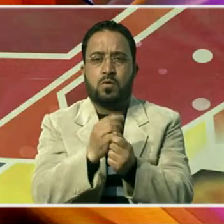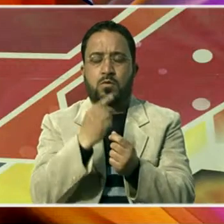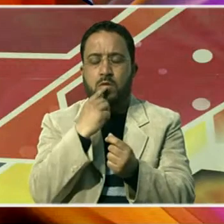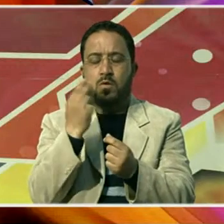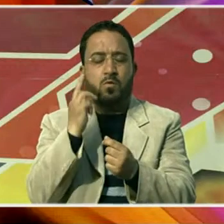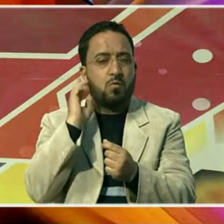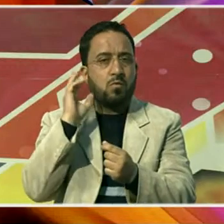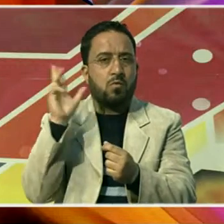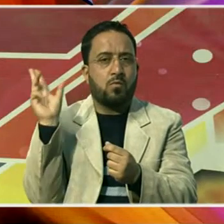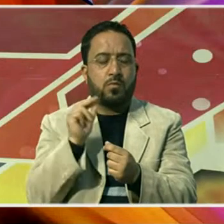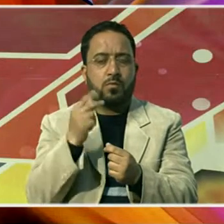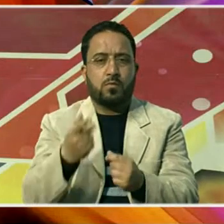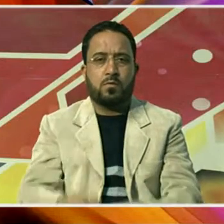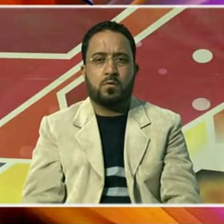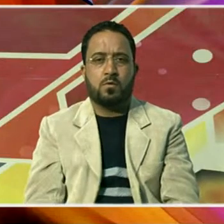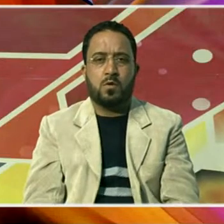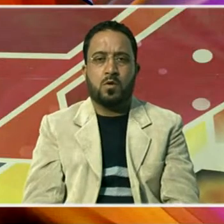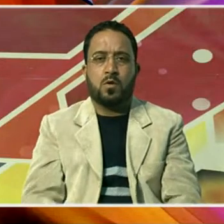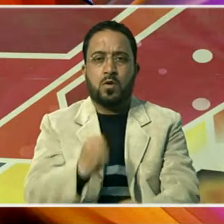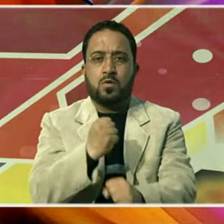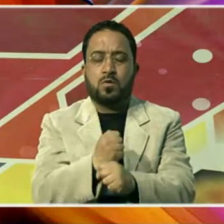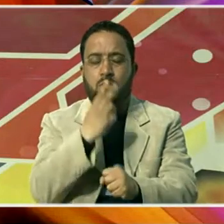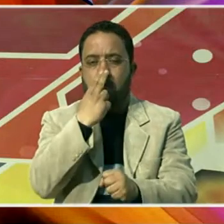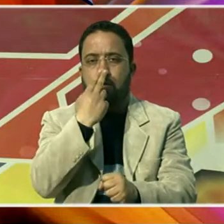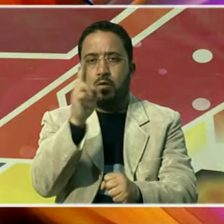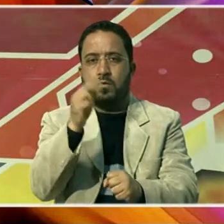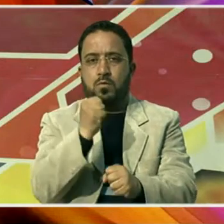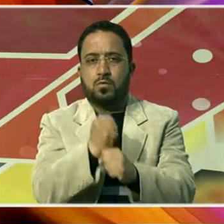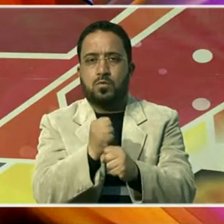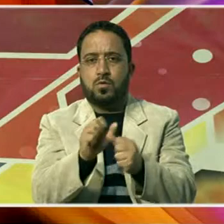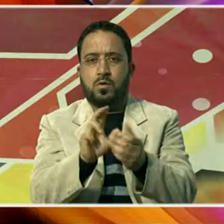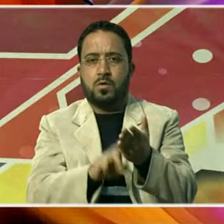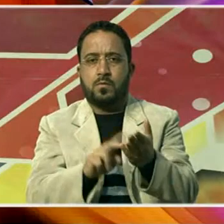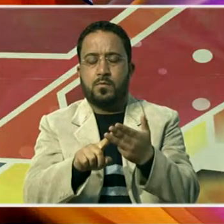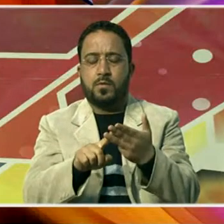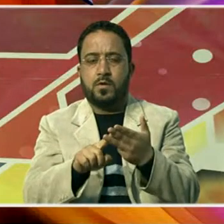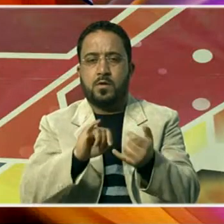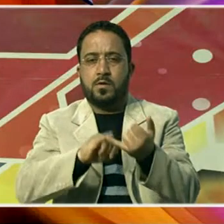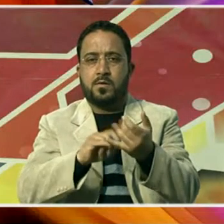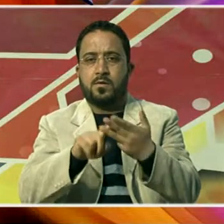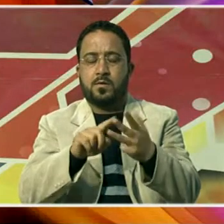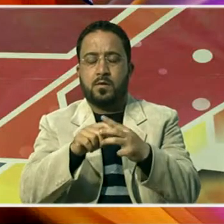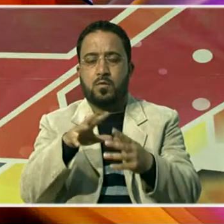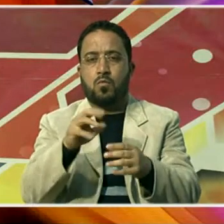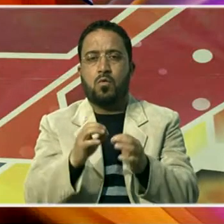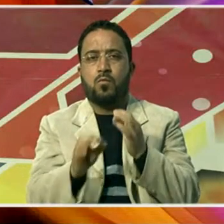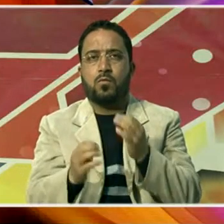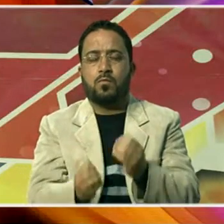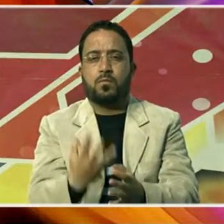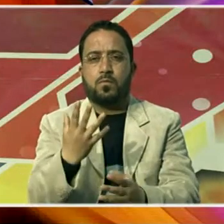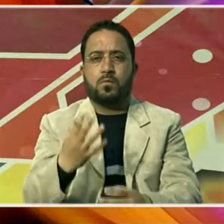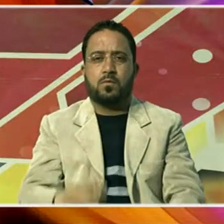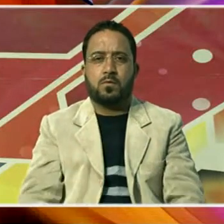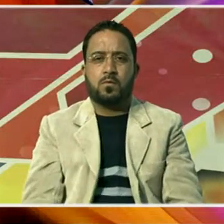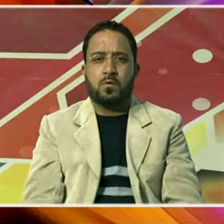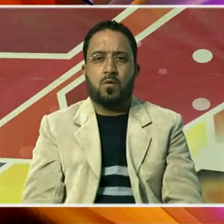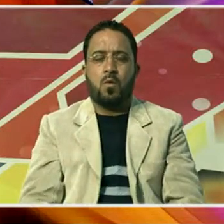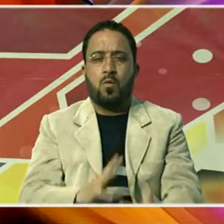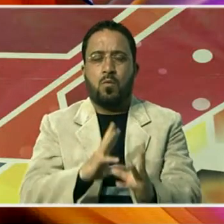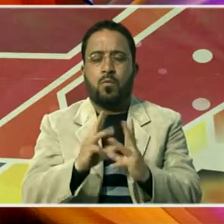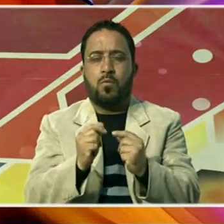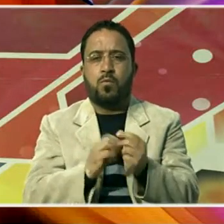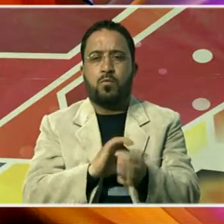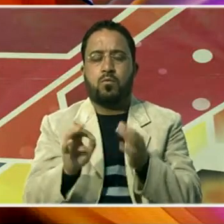آگ غلام محمد شیخ کے مکان سے نمدار ہوئی جس نے آنن فانن